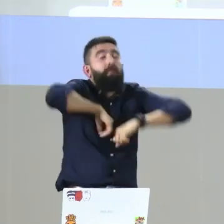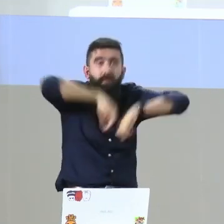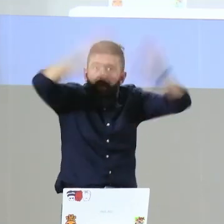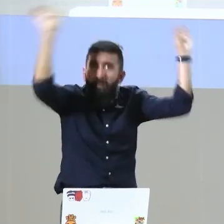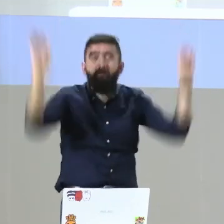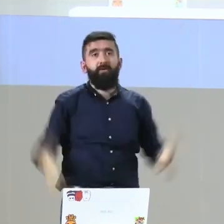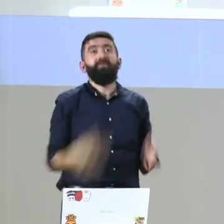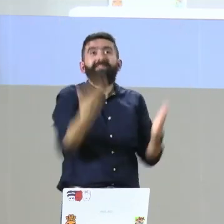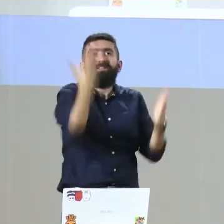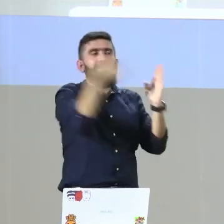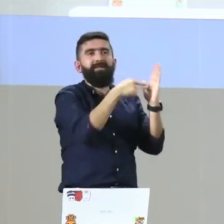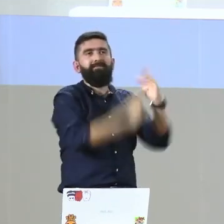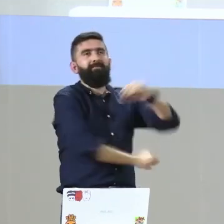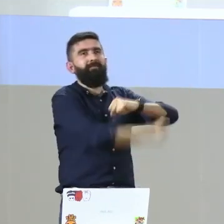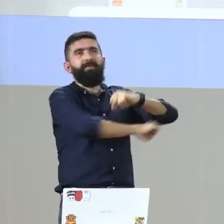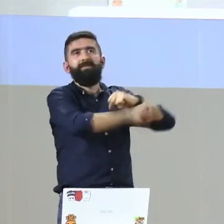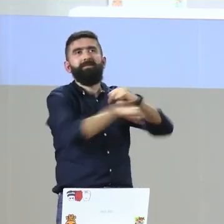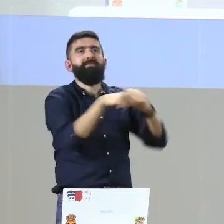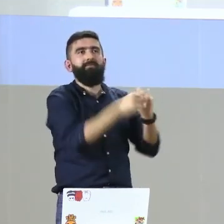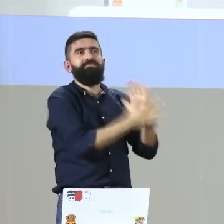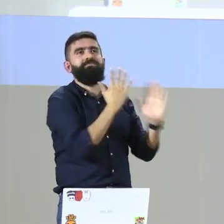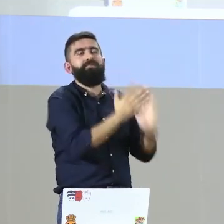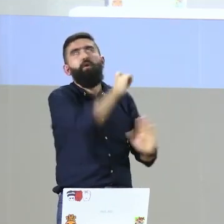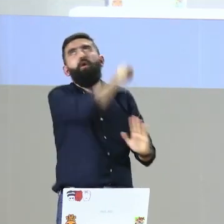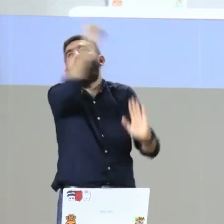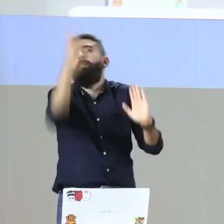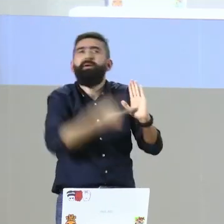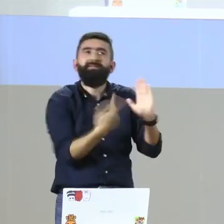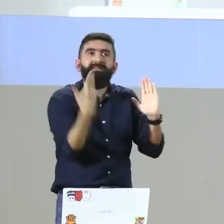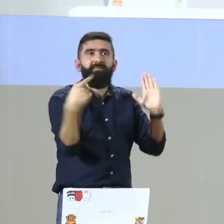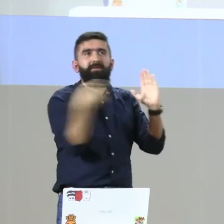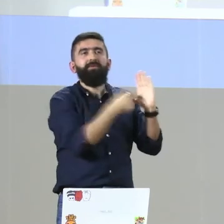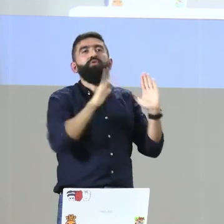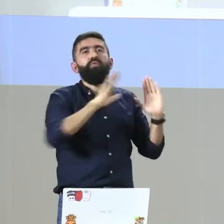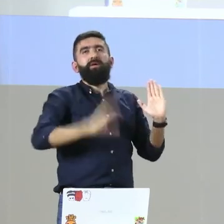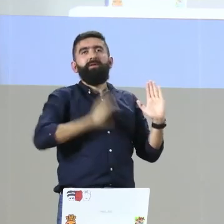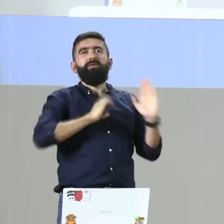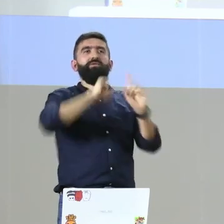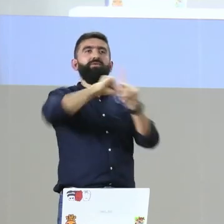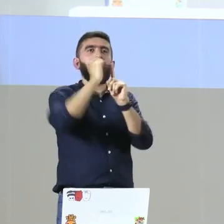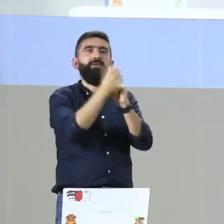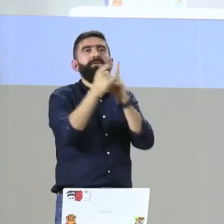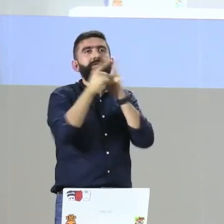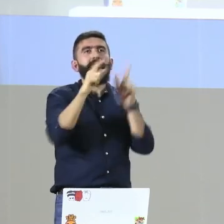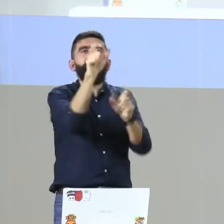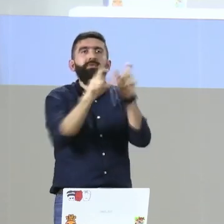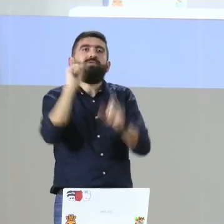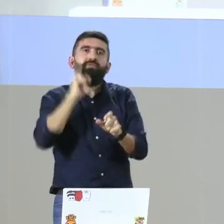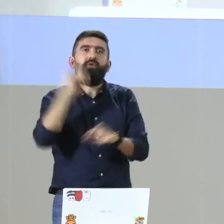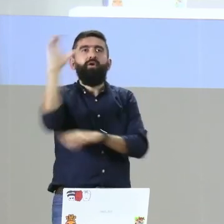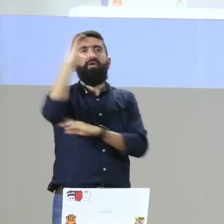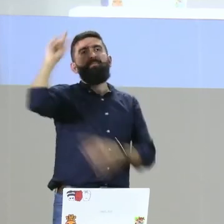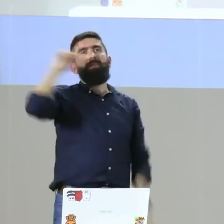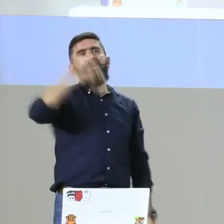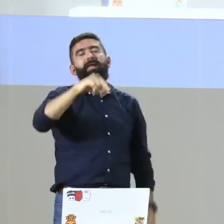proyecto, claro, hagan uso de esta información, no hay ningún inconveniente, eso le va dar un sustento teórico a lo que usted pueda presentar, lo que pueda necesitar